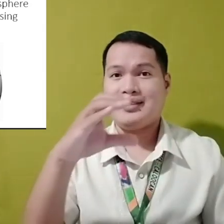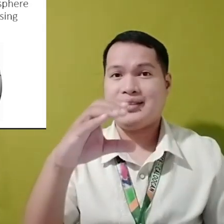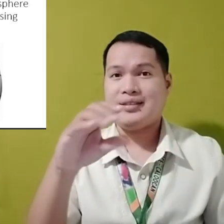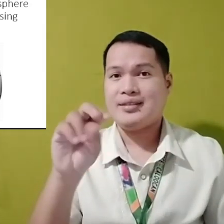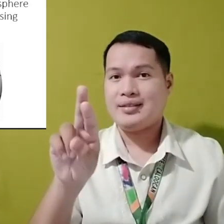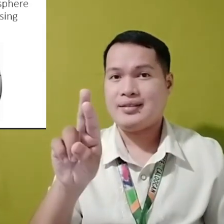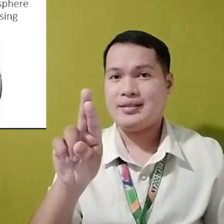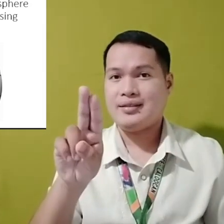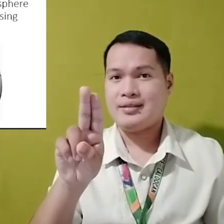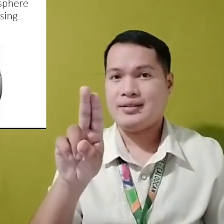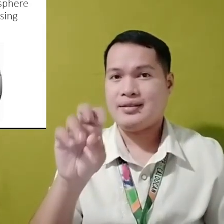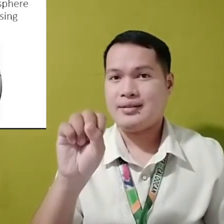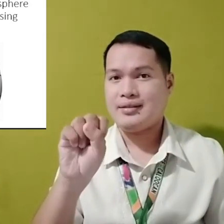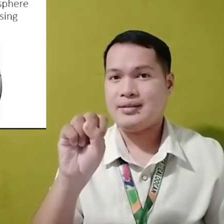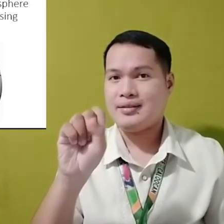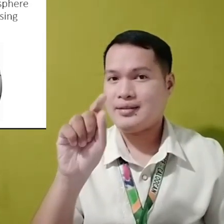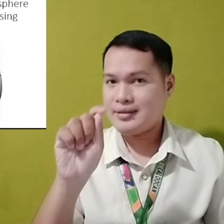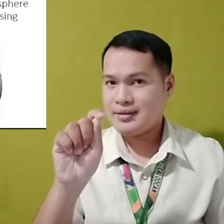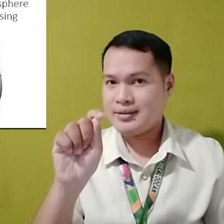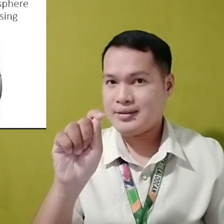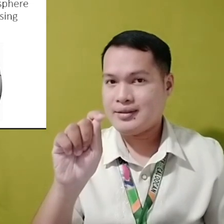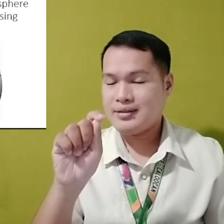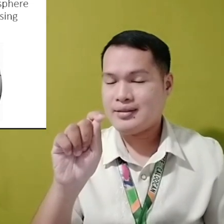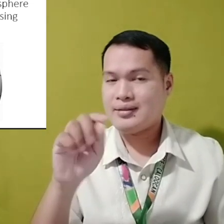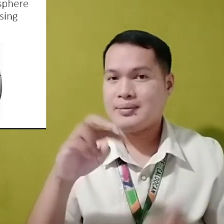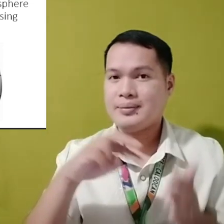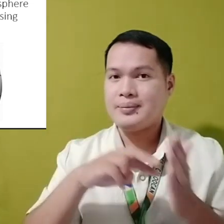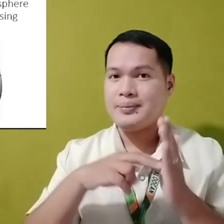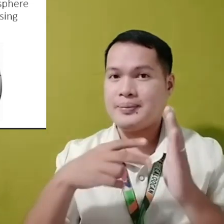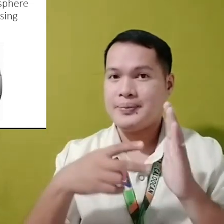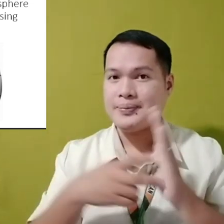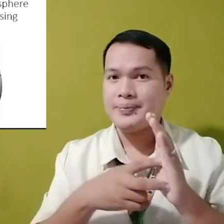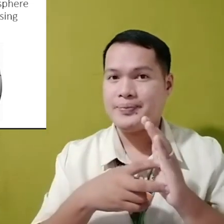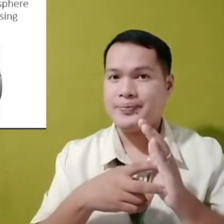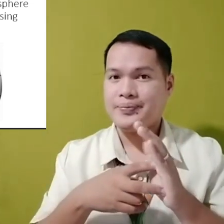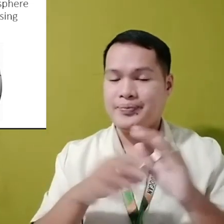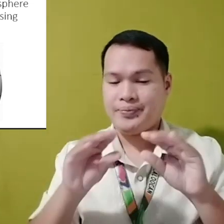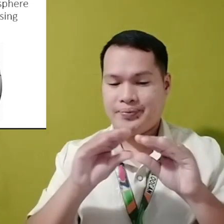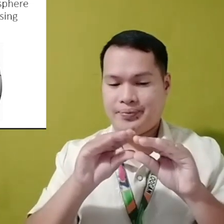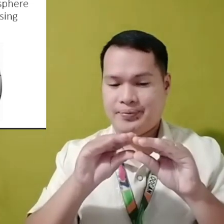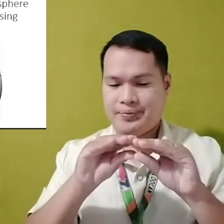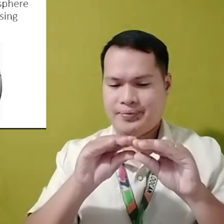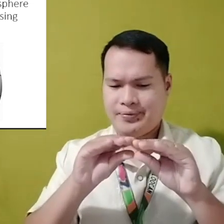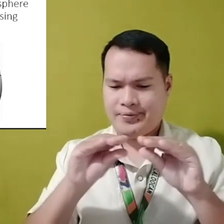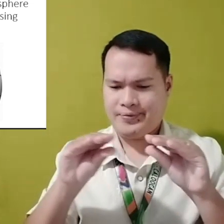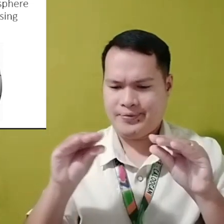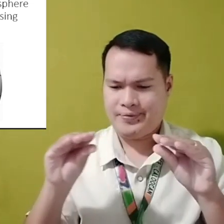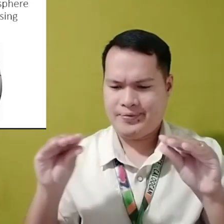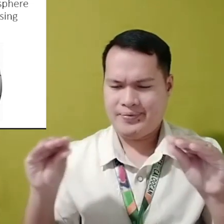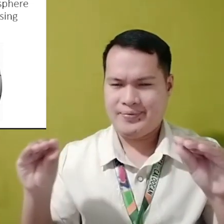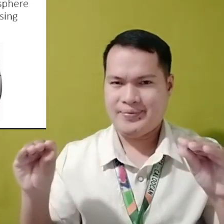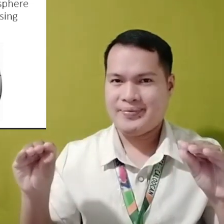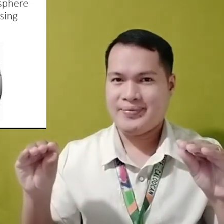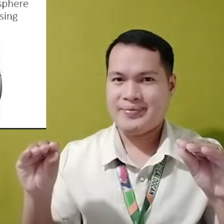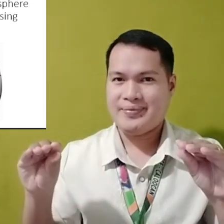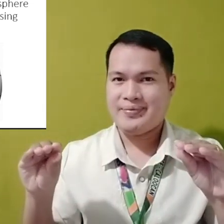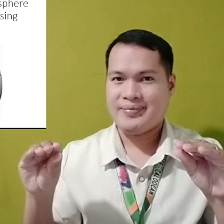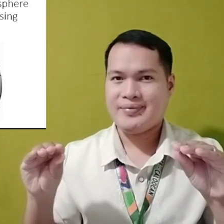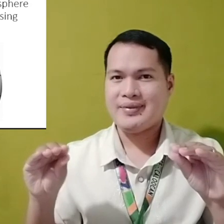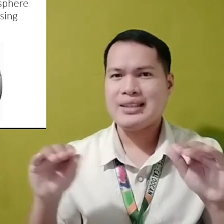itlog Ang kras Ibig sabihin Ang matigas na ibabaw nito